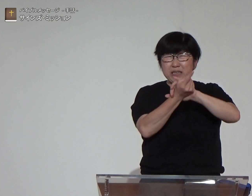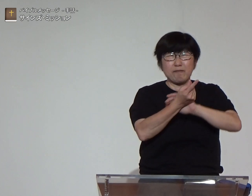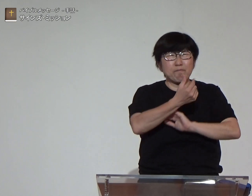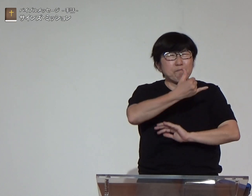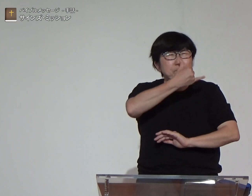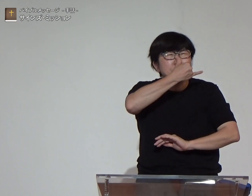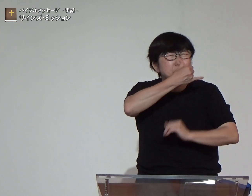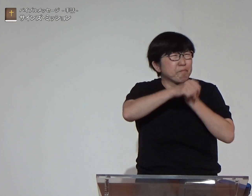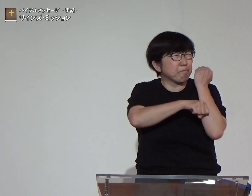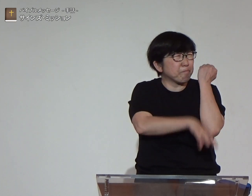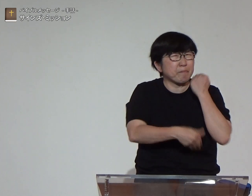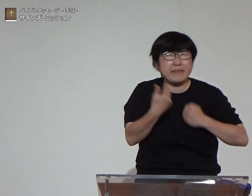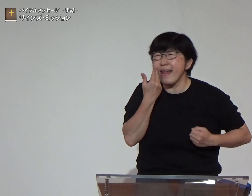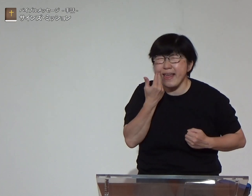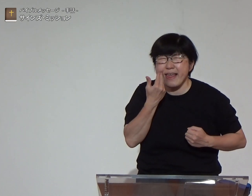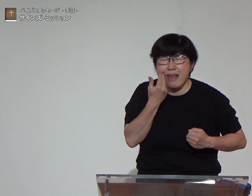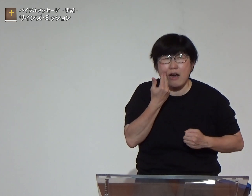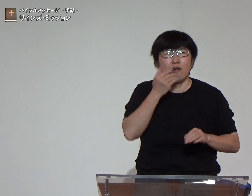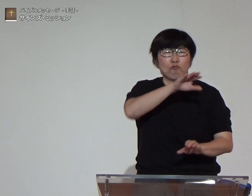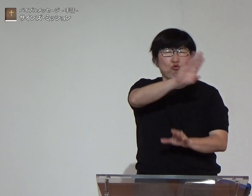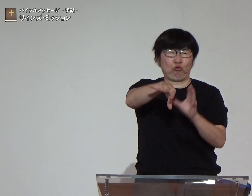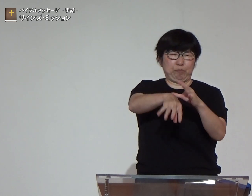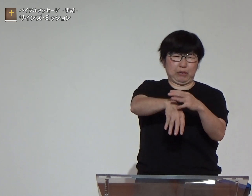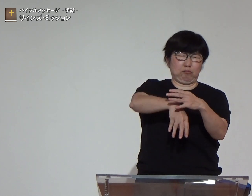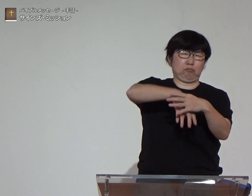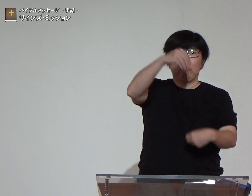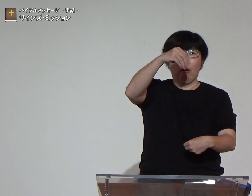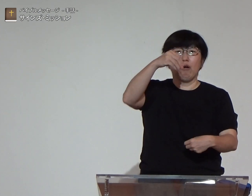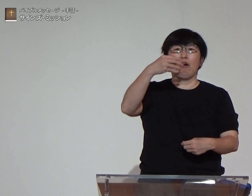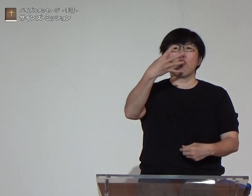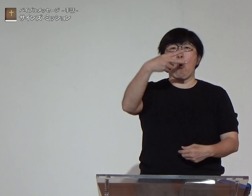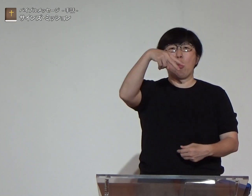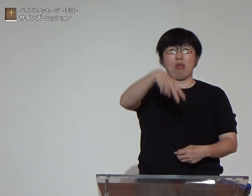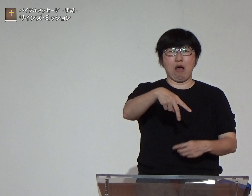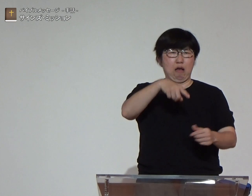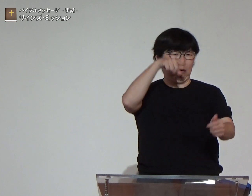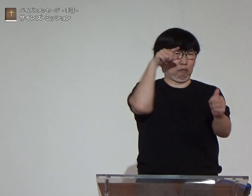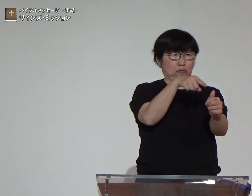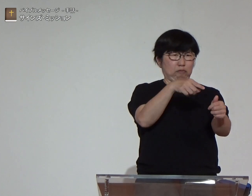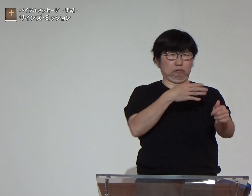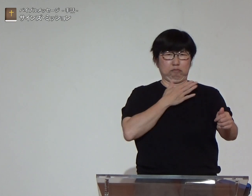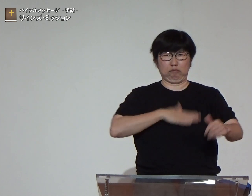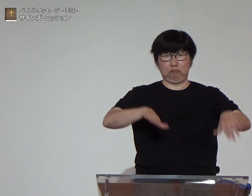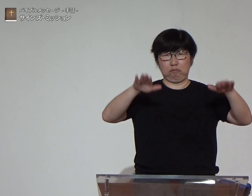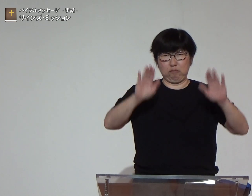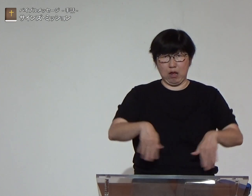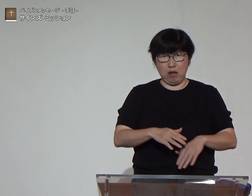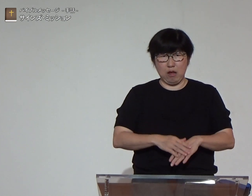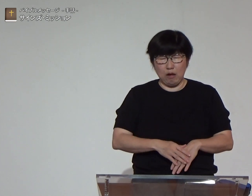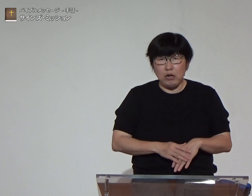嵐が起こった原因は誰だとクジを引くとヨナに当たりました